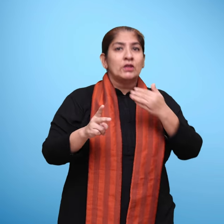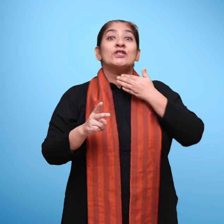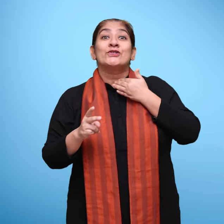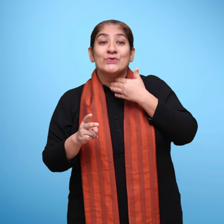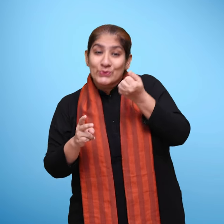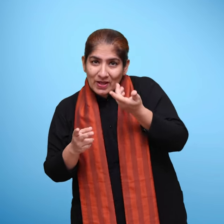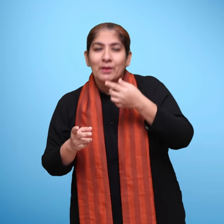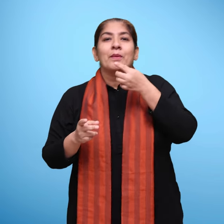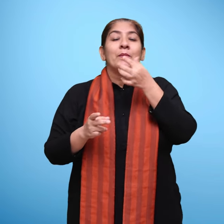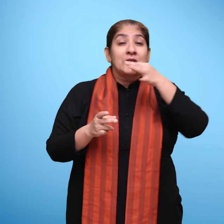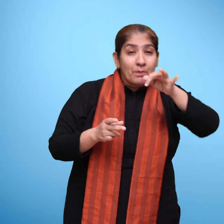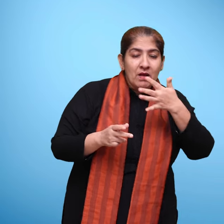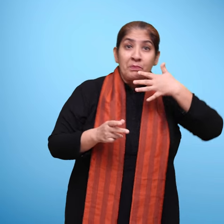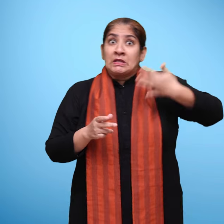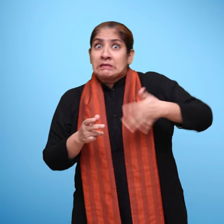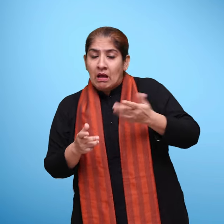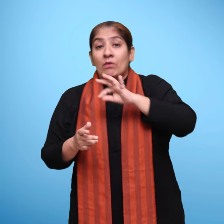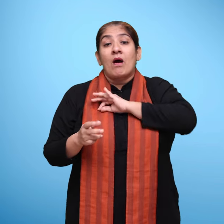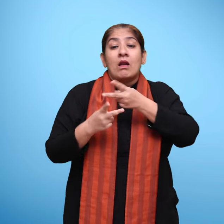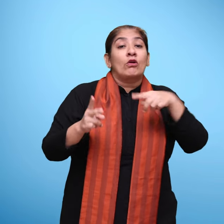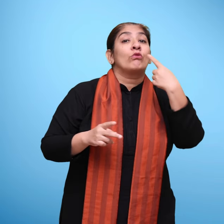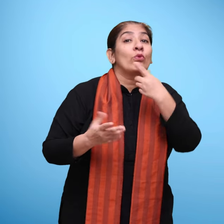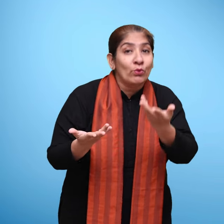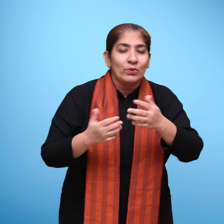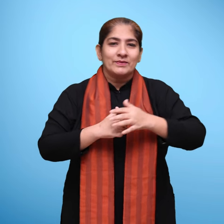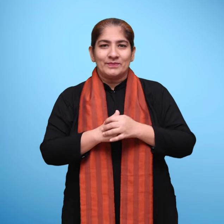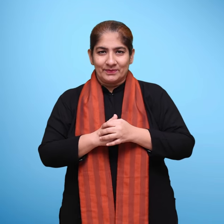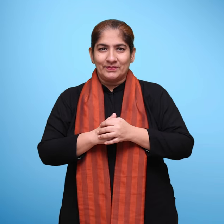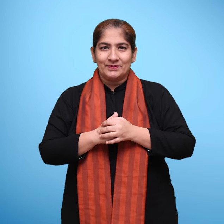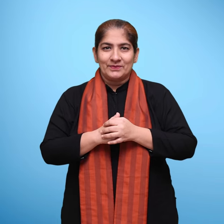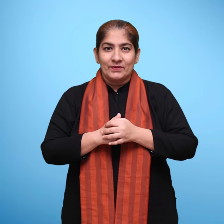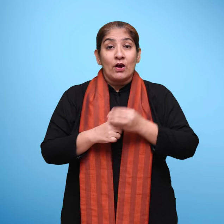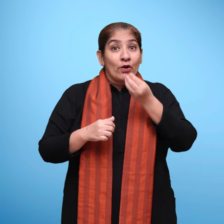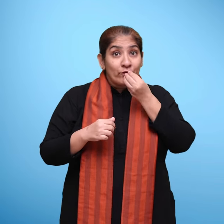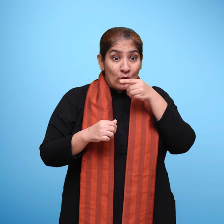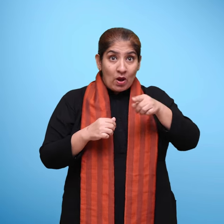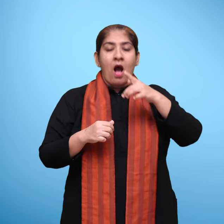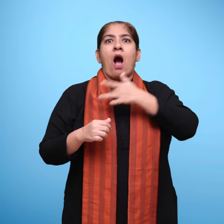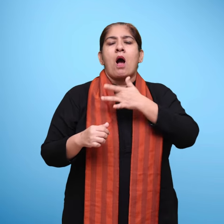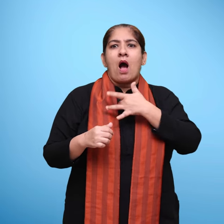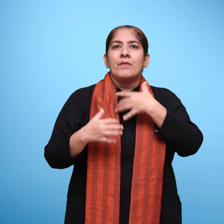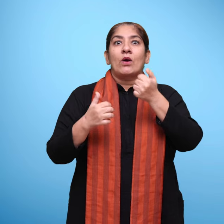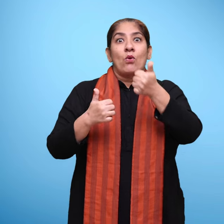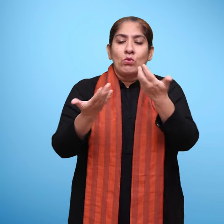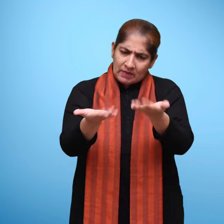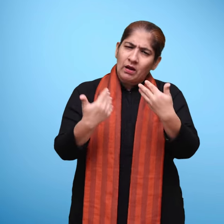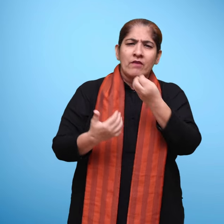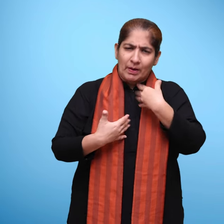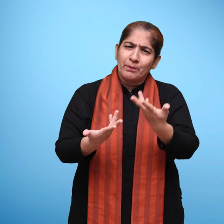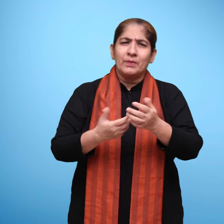अपनी कक्षा में मीठा, नमकीन और तीखा कितने बच्चों को पसंद है? खाना खाने से जुड़ी कुछ अच्छी आदतें